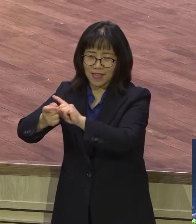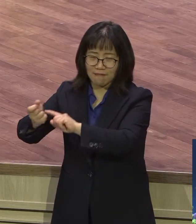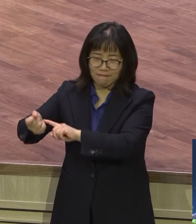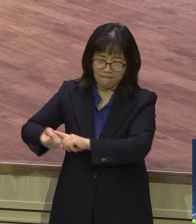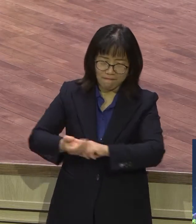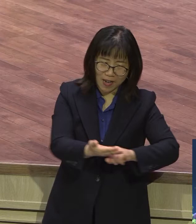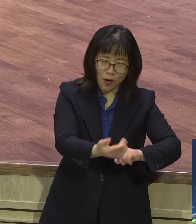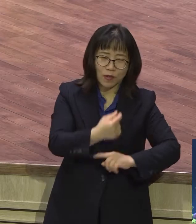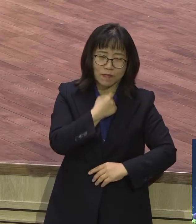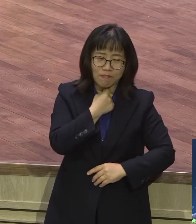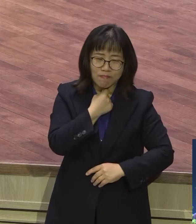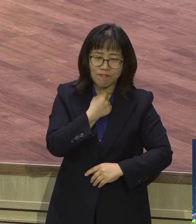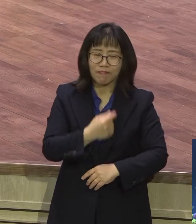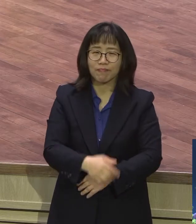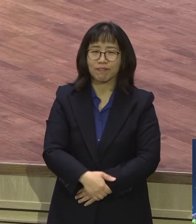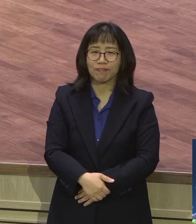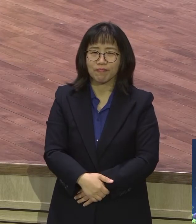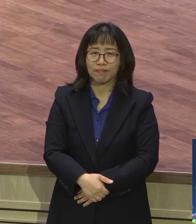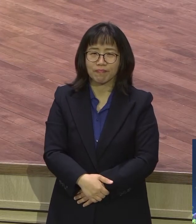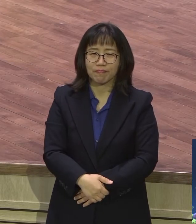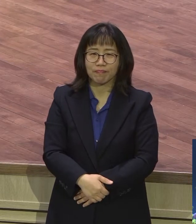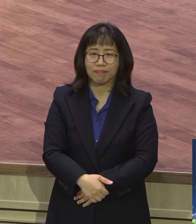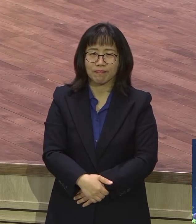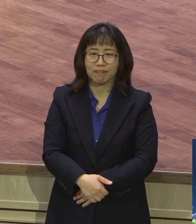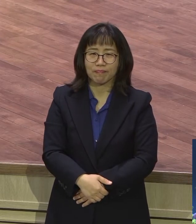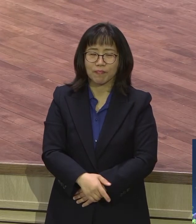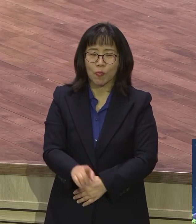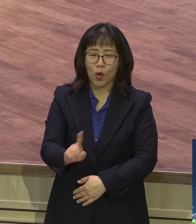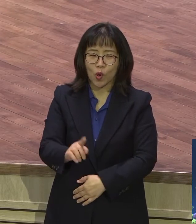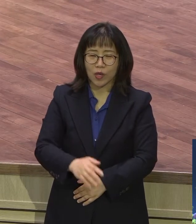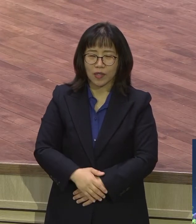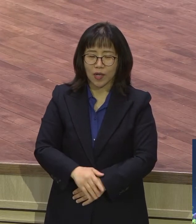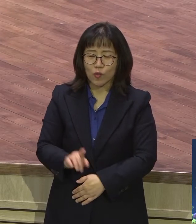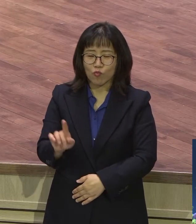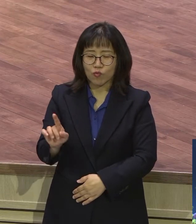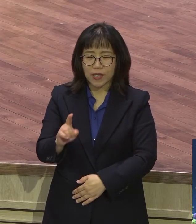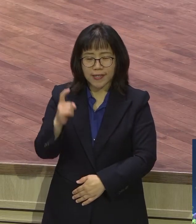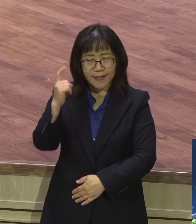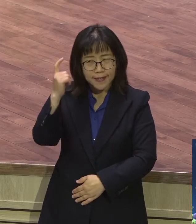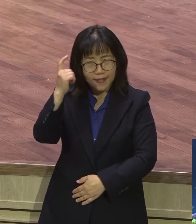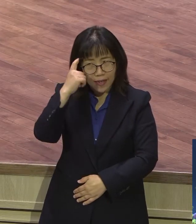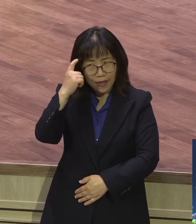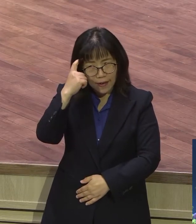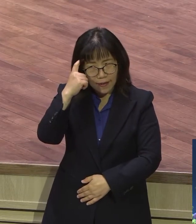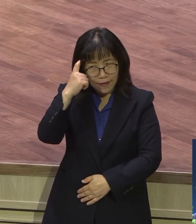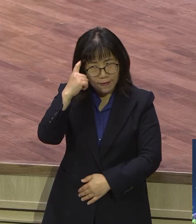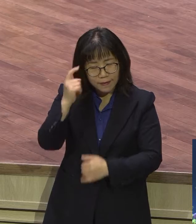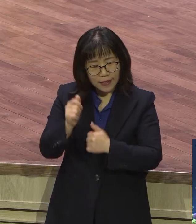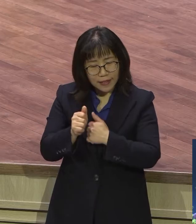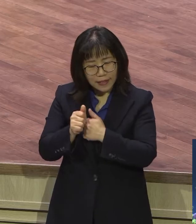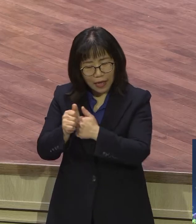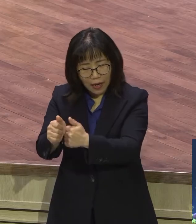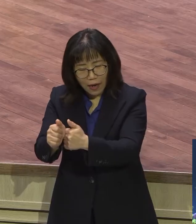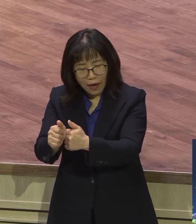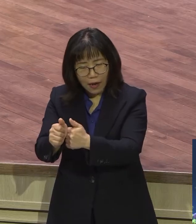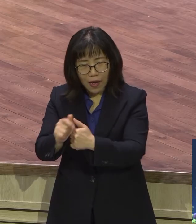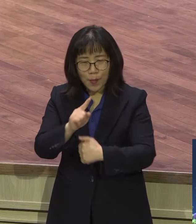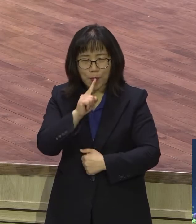깐디가 말했습니다. 생각, 무엇을 생각하냐에 따라서 그 생각이 말을 하게 되고 그